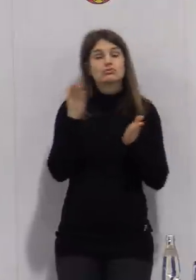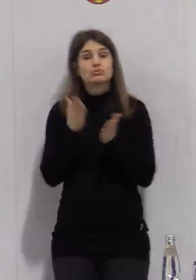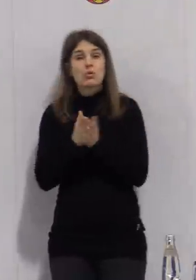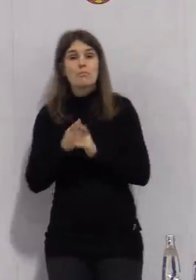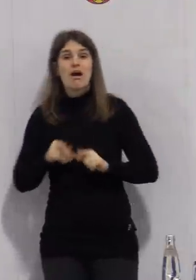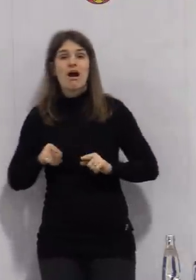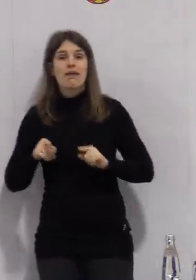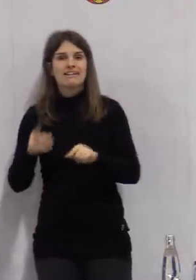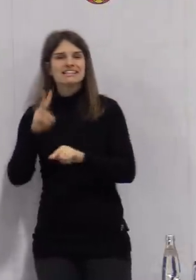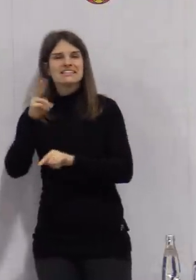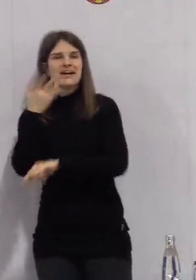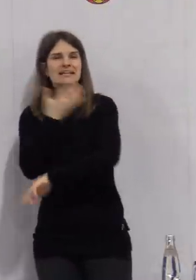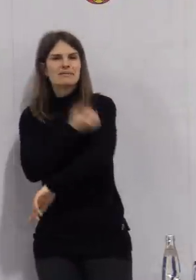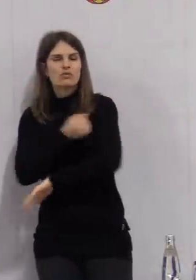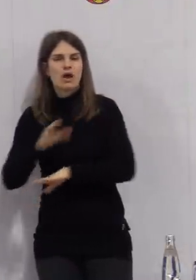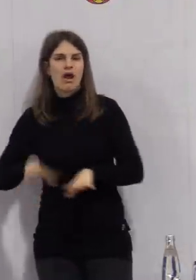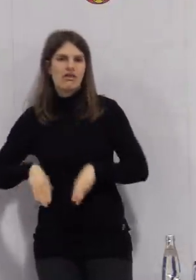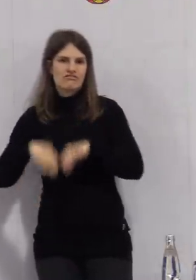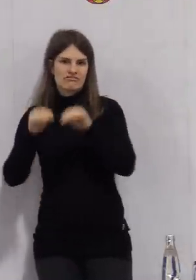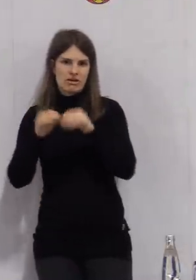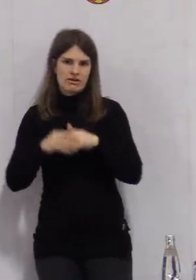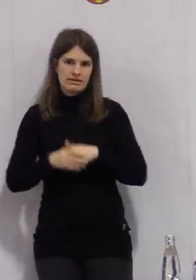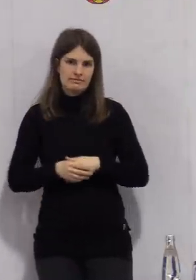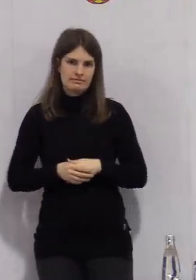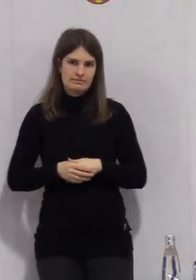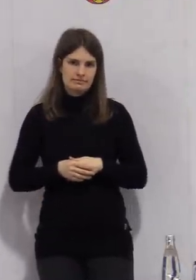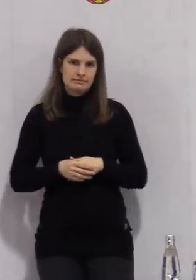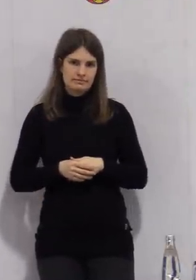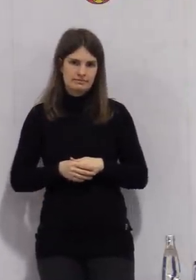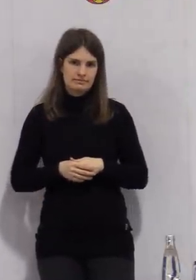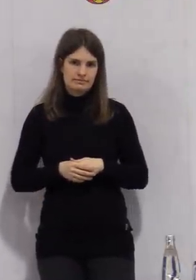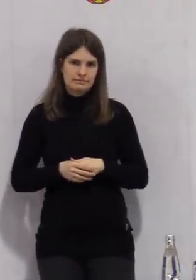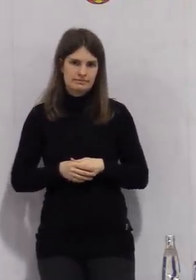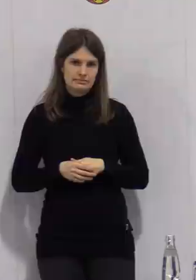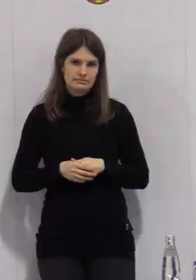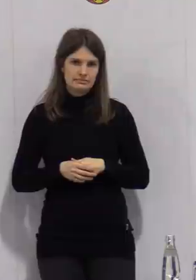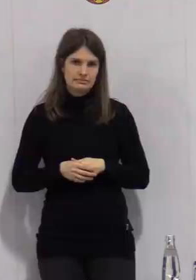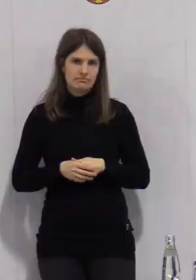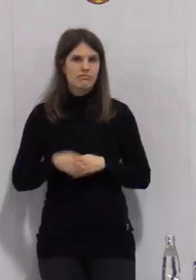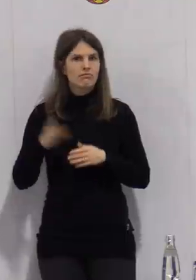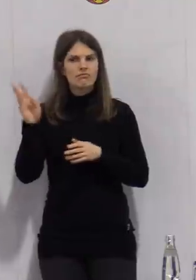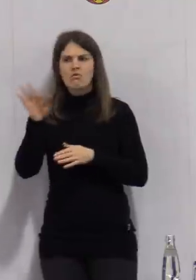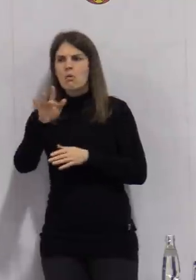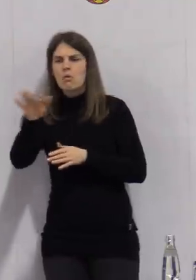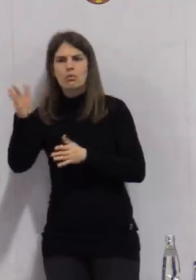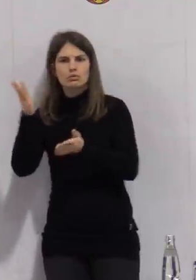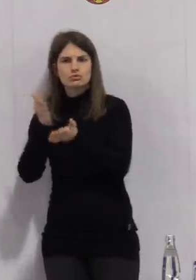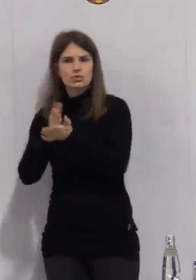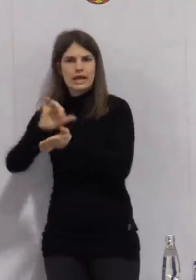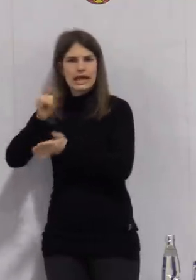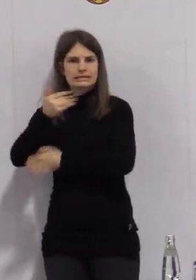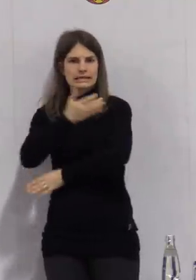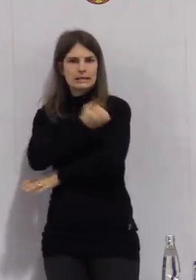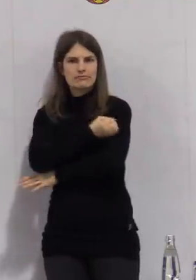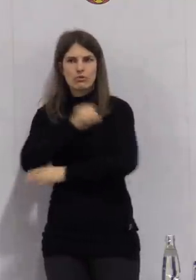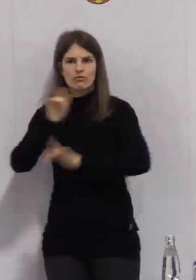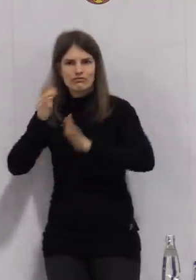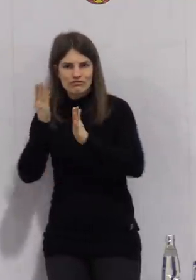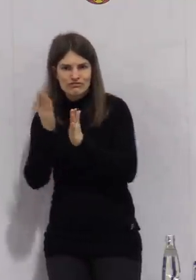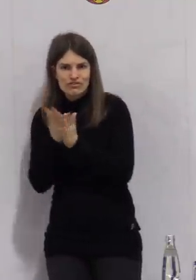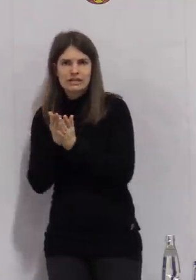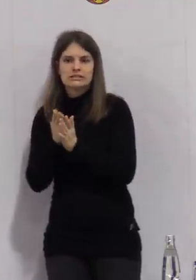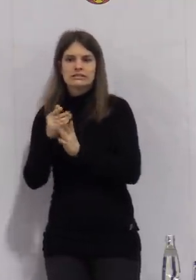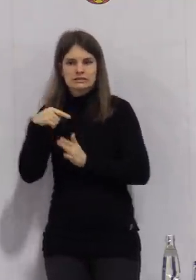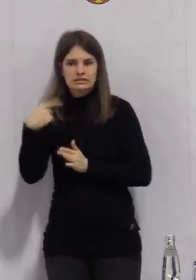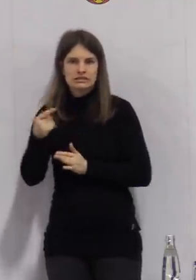der Zweitimpfung wiederum in den Gemeinden, bei denen jetzt die Erstimpfung begonnen hat. Also dann